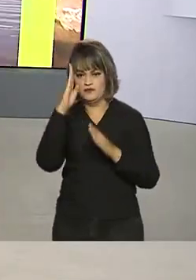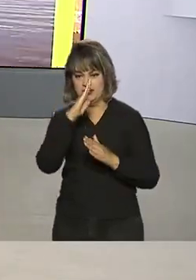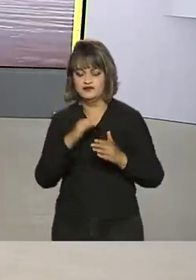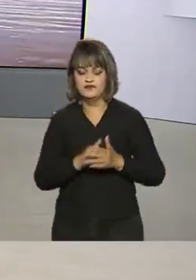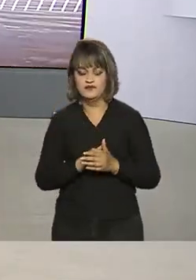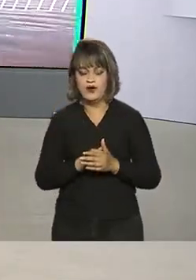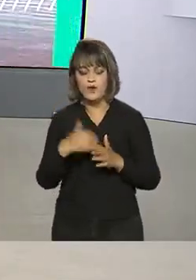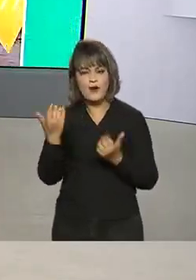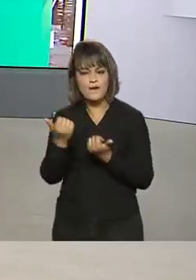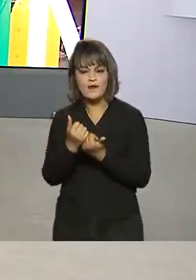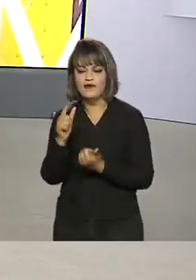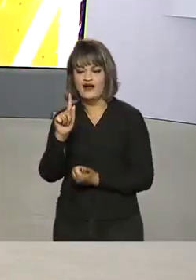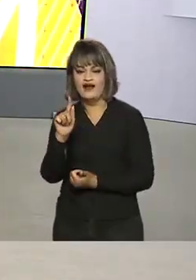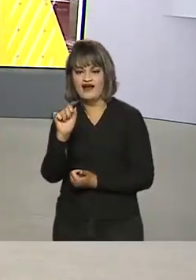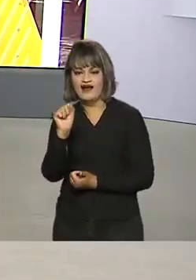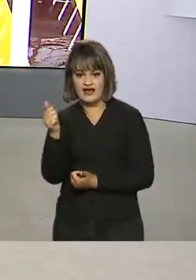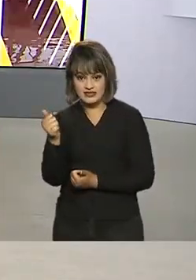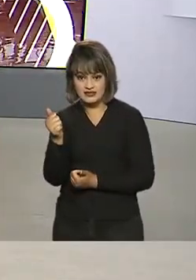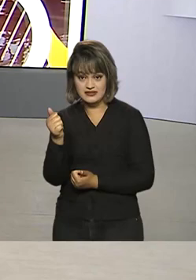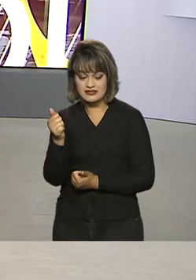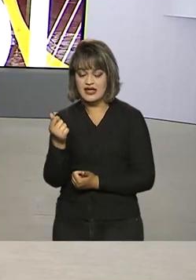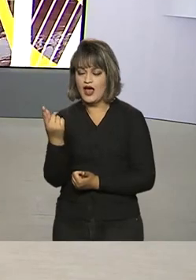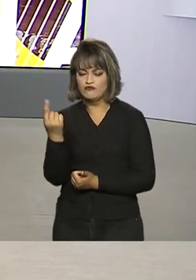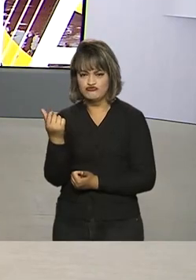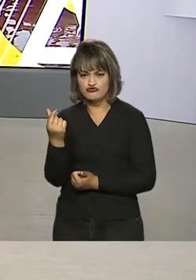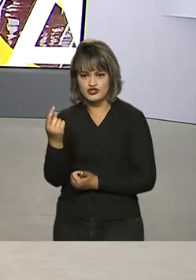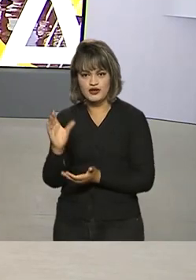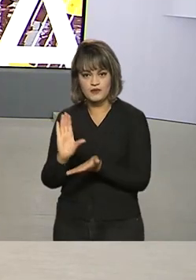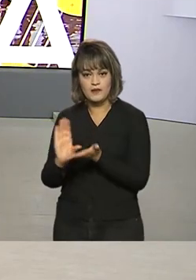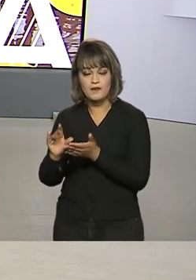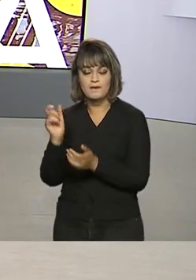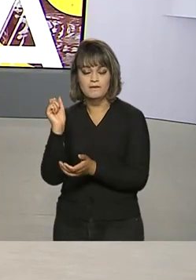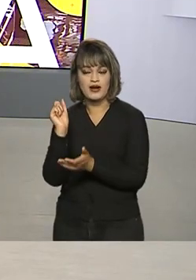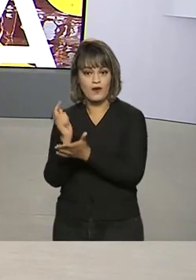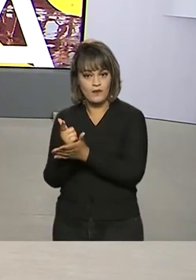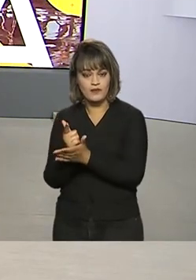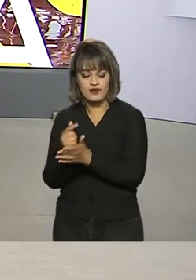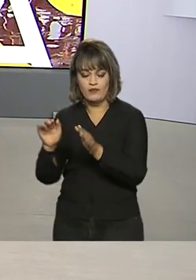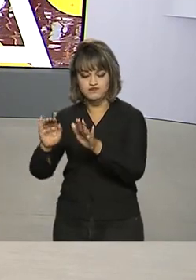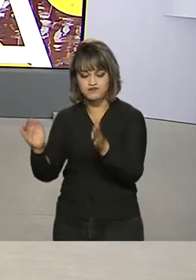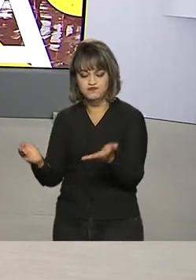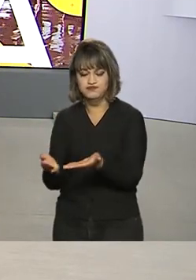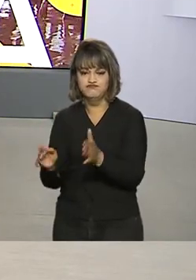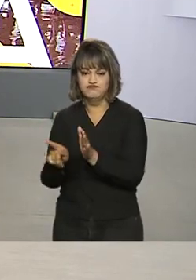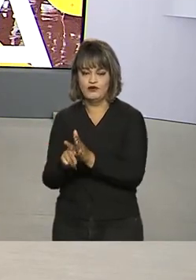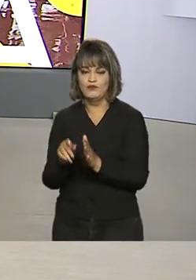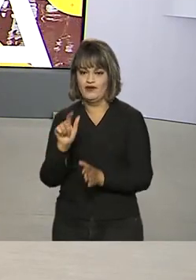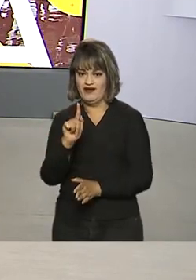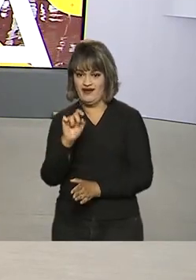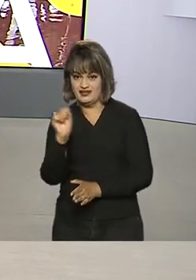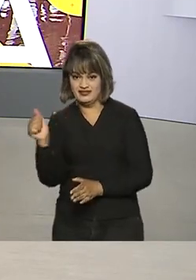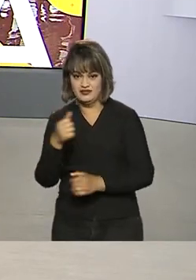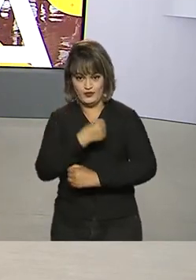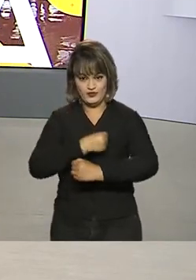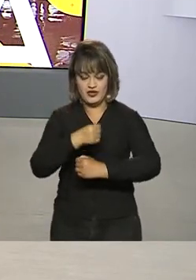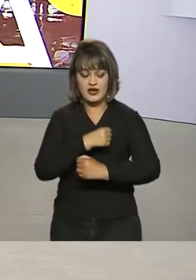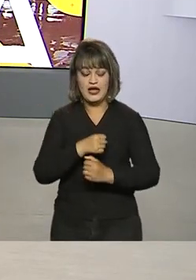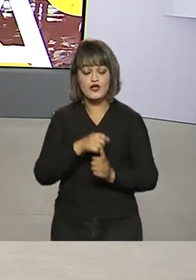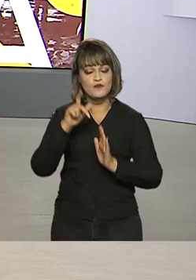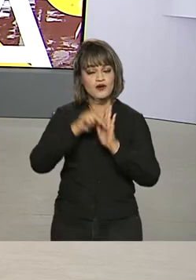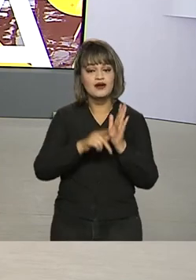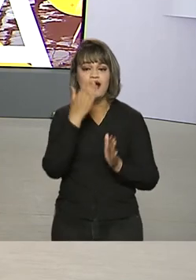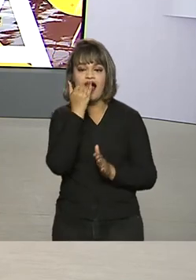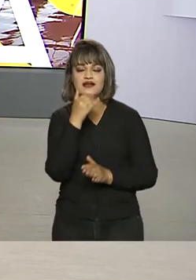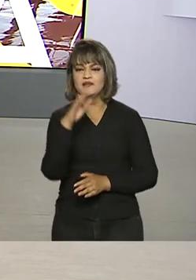gás vai disponibilizar uma quantia em dinheiro para ajudar na compra do botijão de cozinha. E o programa Alimenta Brasil